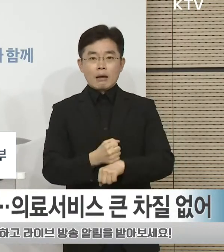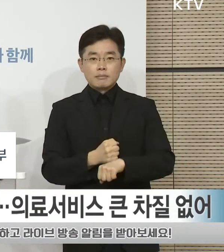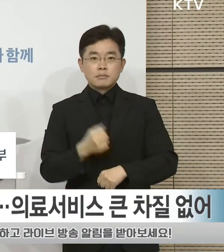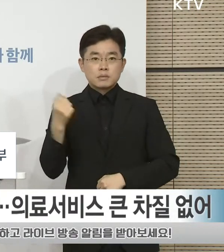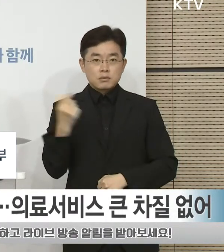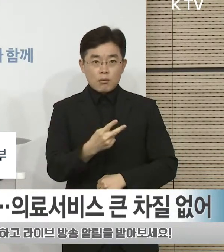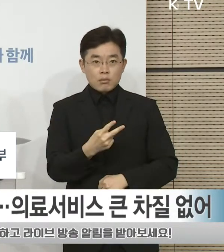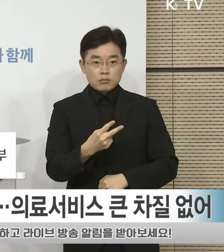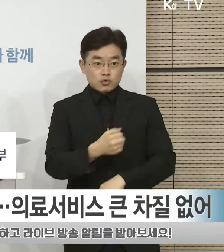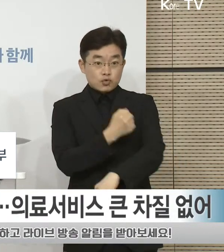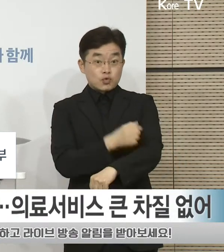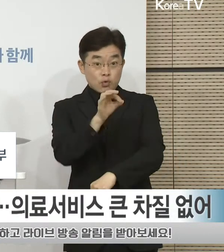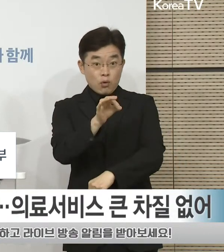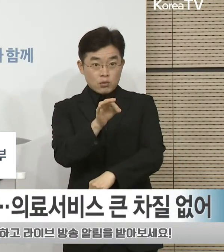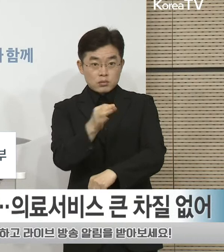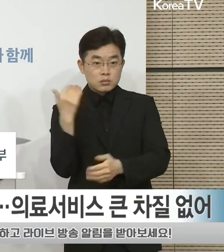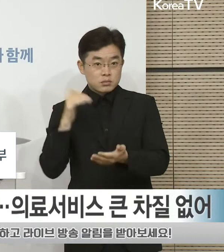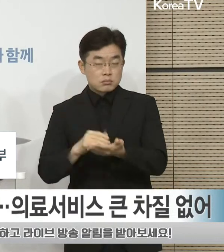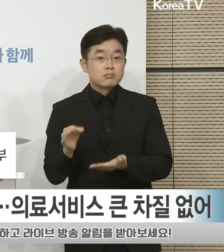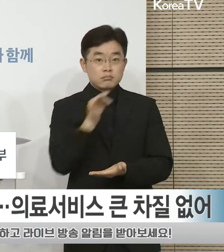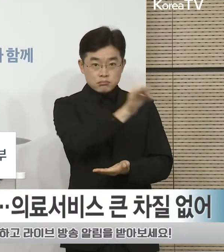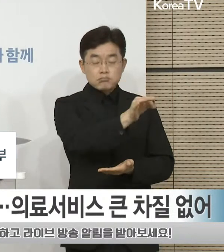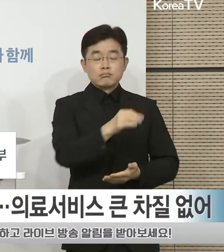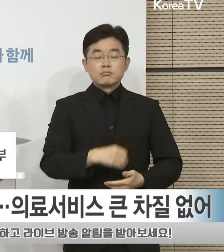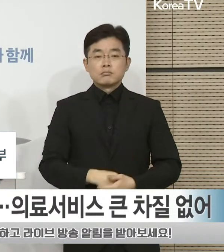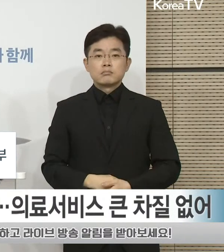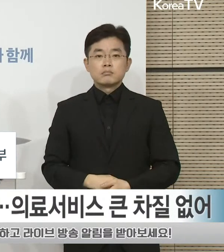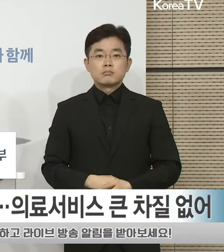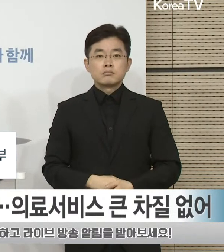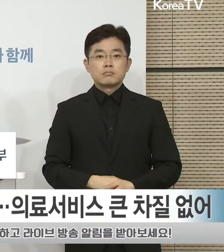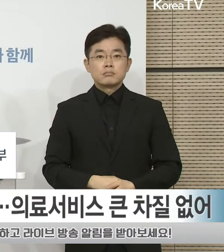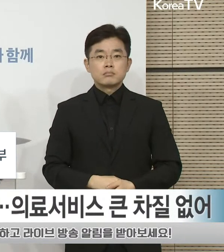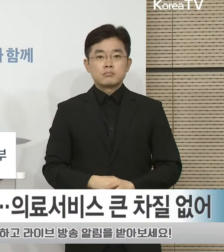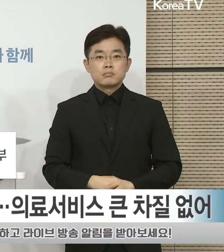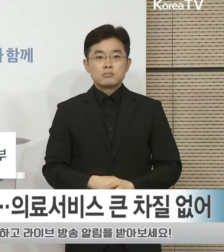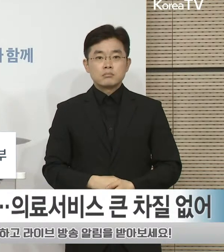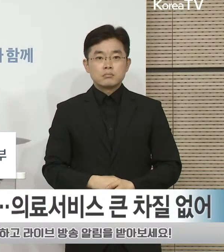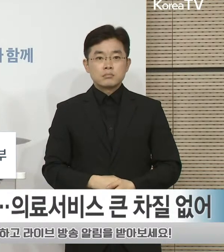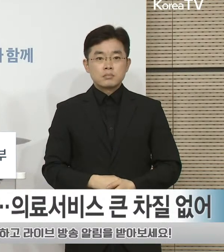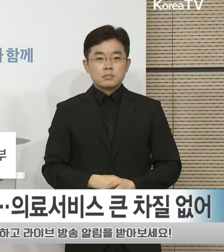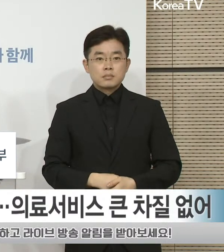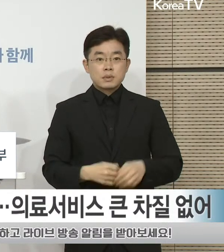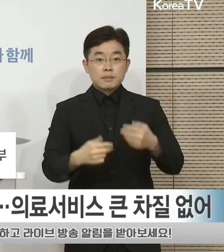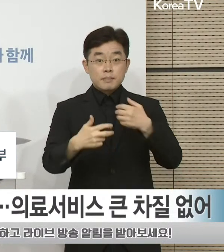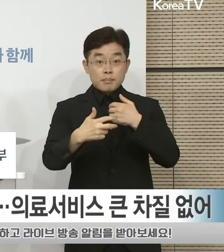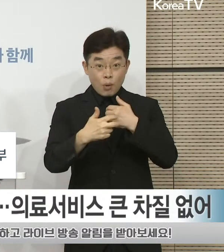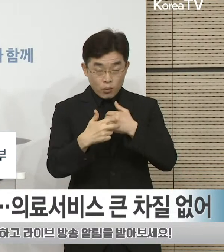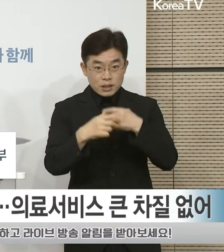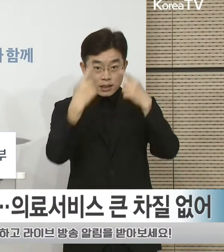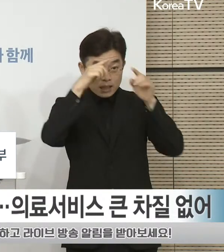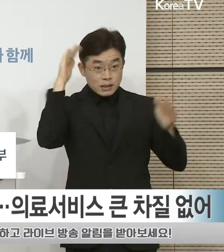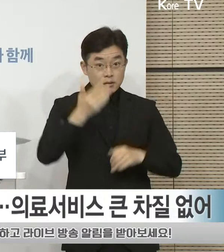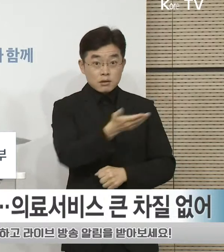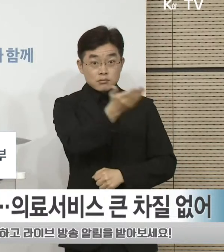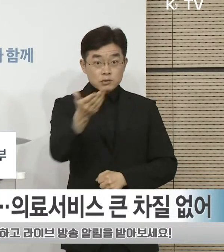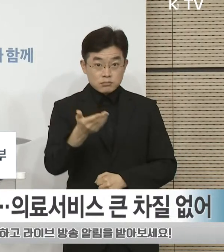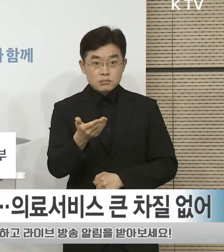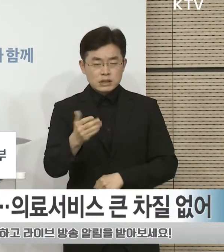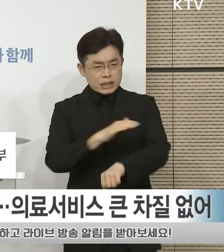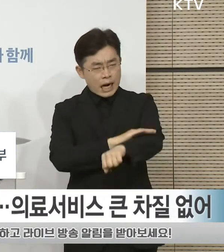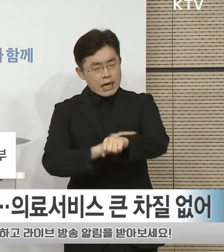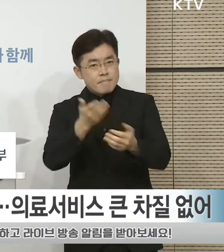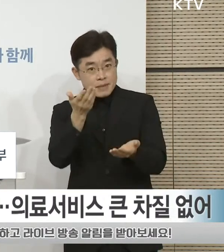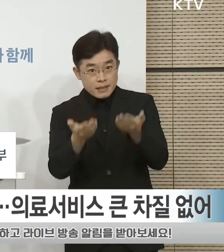응시 수수료를 환불해 드릴 수밖에 없습니다. 의대생 여러분들은 합리적인 판단을 통해